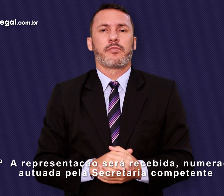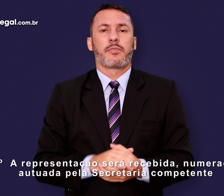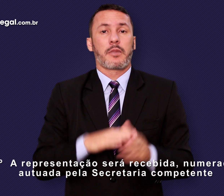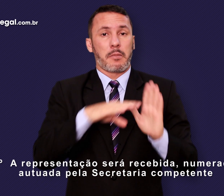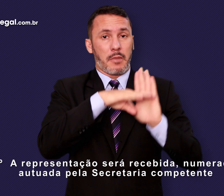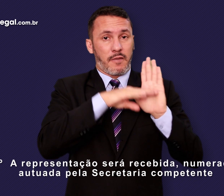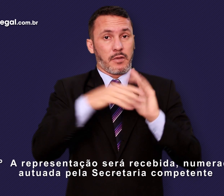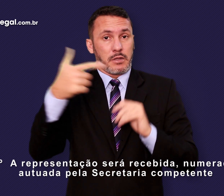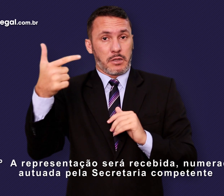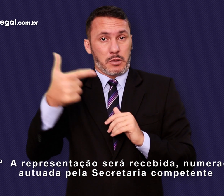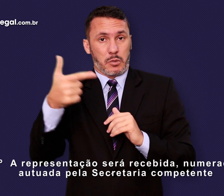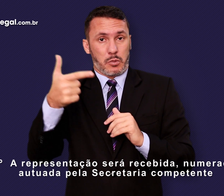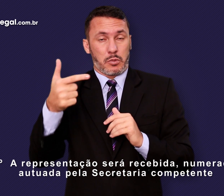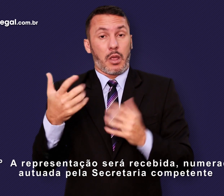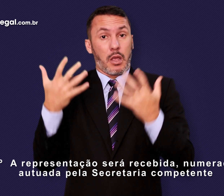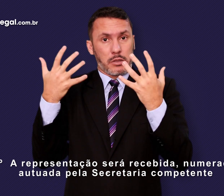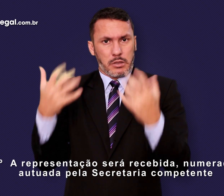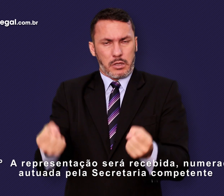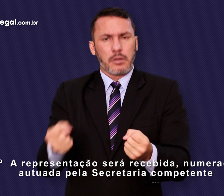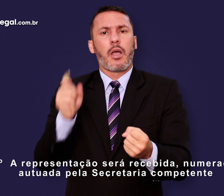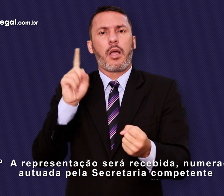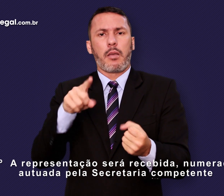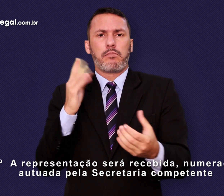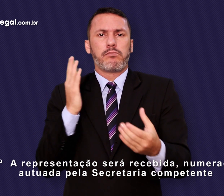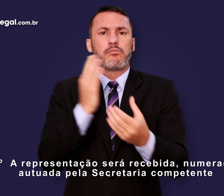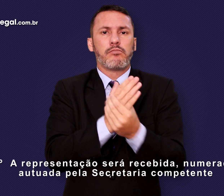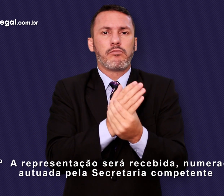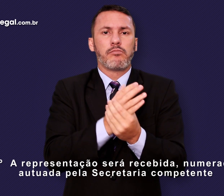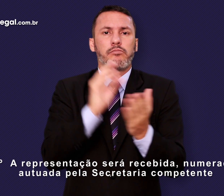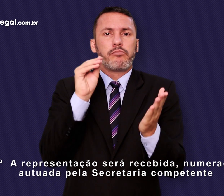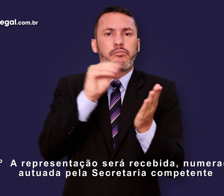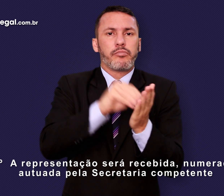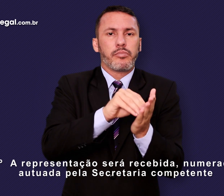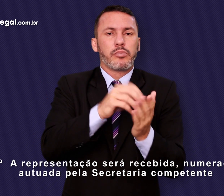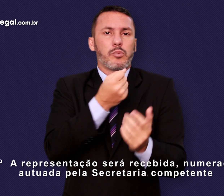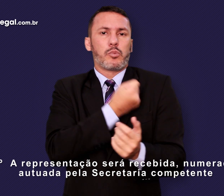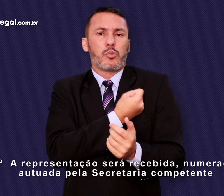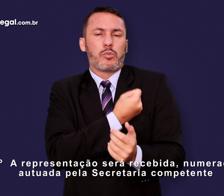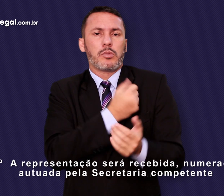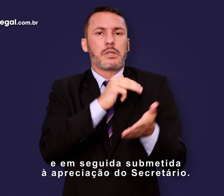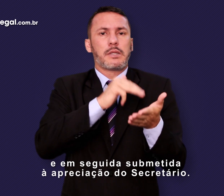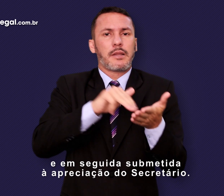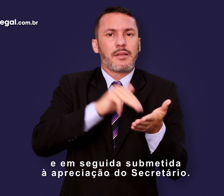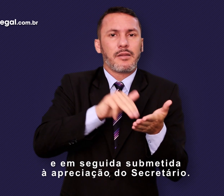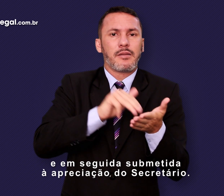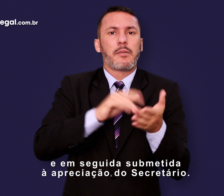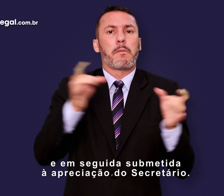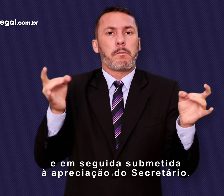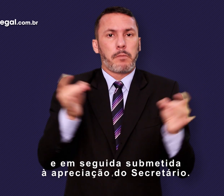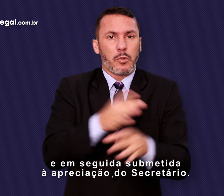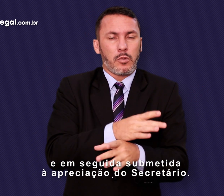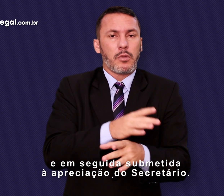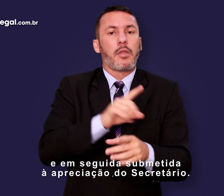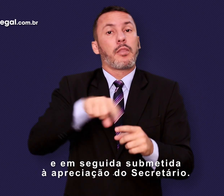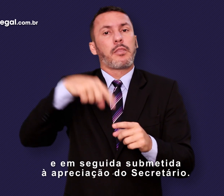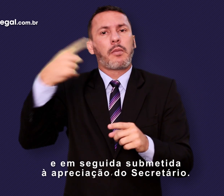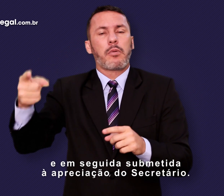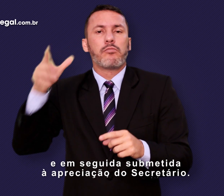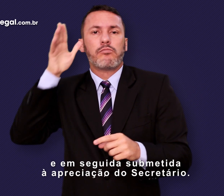representação será recebida, numerada e autuada pela Secretaria competente e, em seguida, submetida à apreciação do